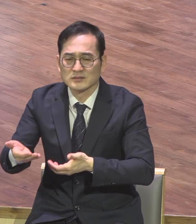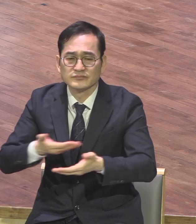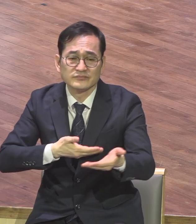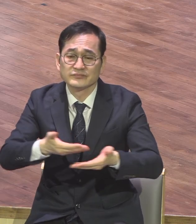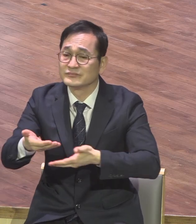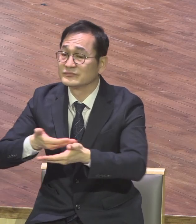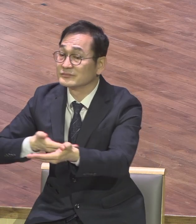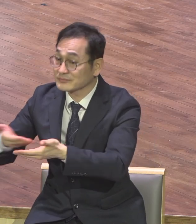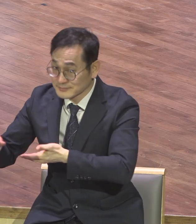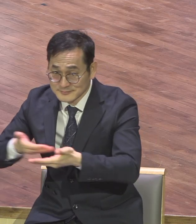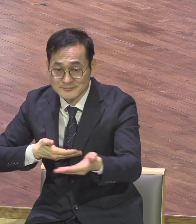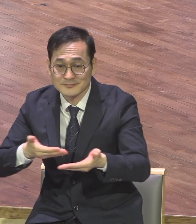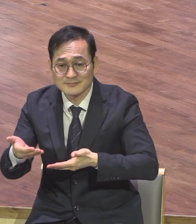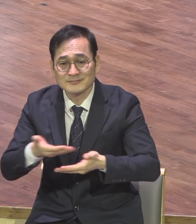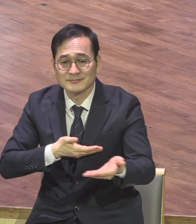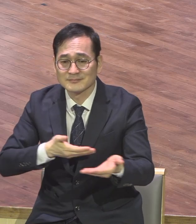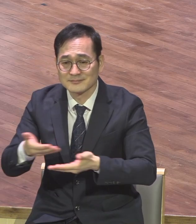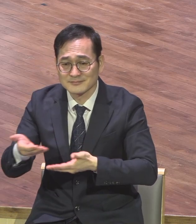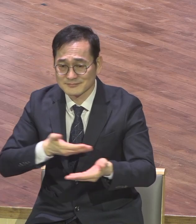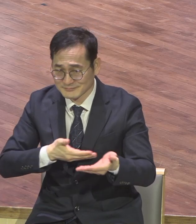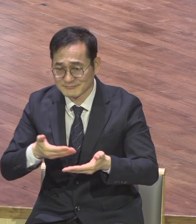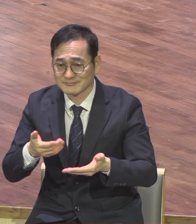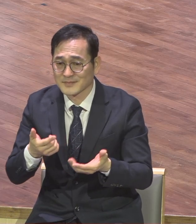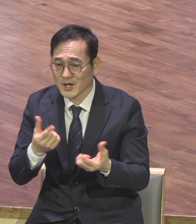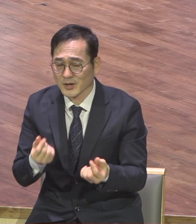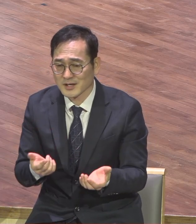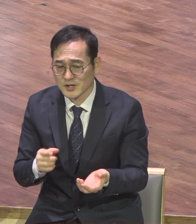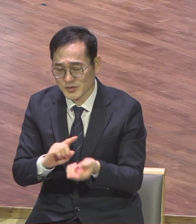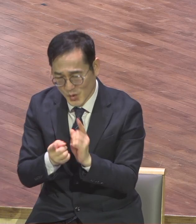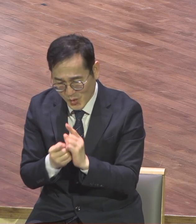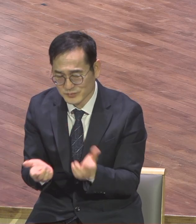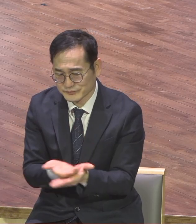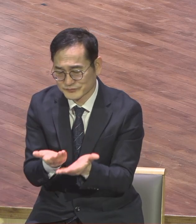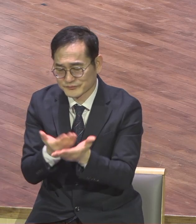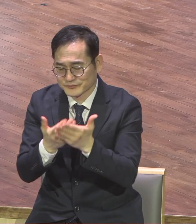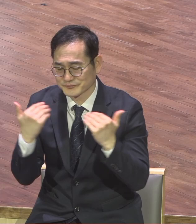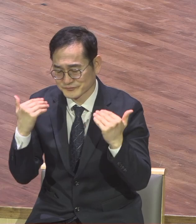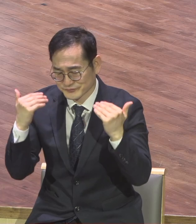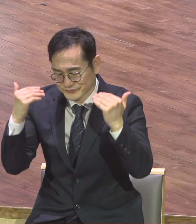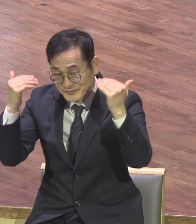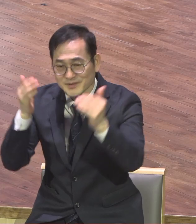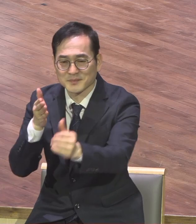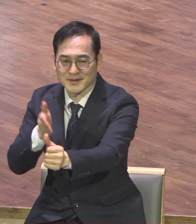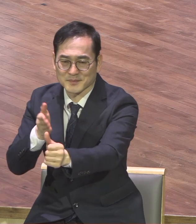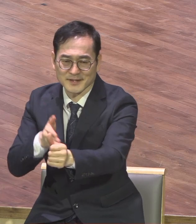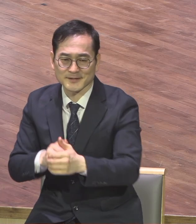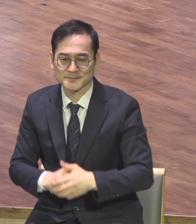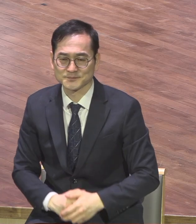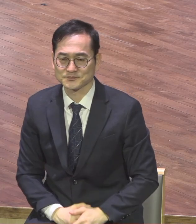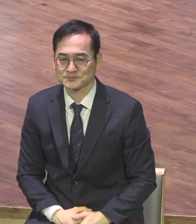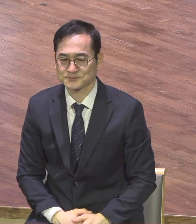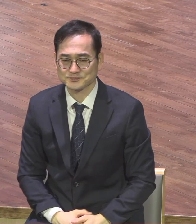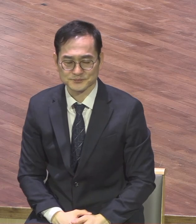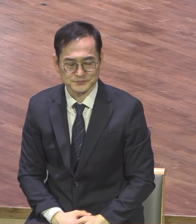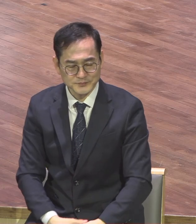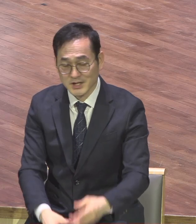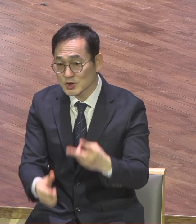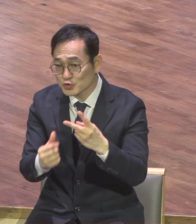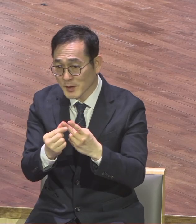다 성장하시기를 제물을 축복합니다 두 번째로 한 소망의식입니다 4절로 6길